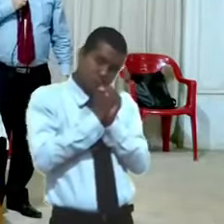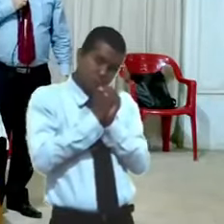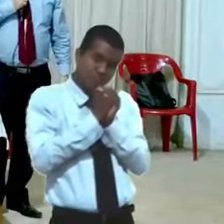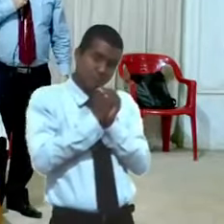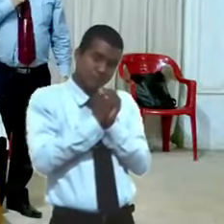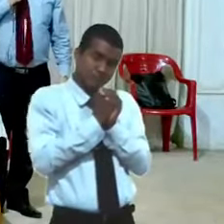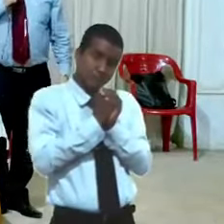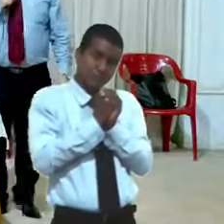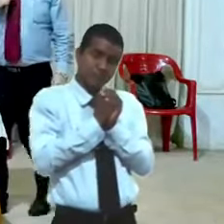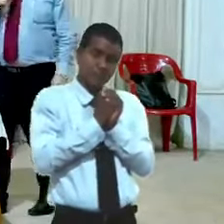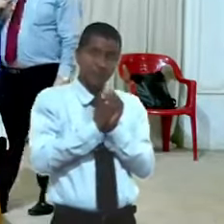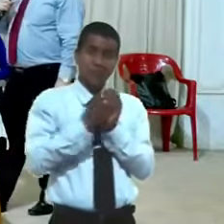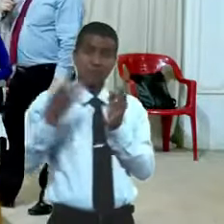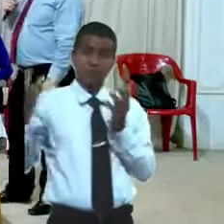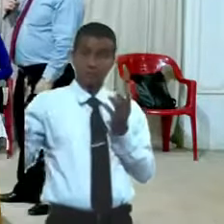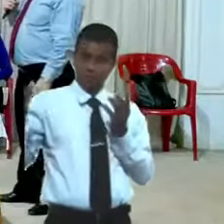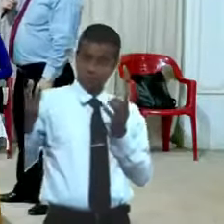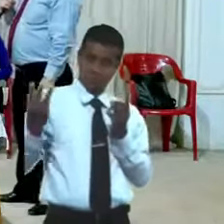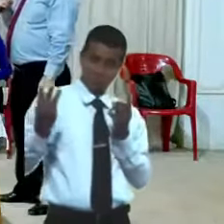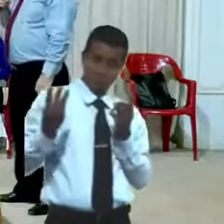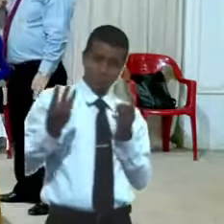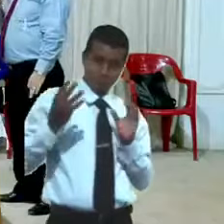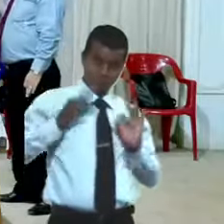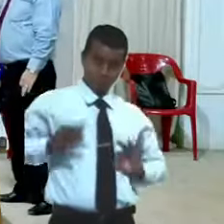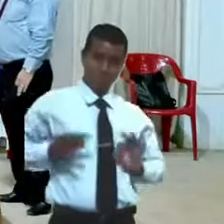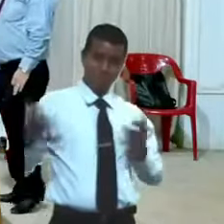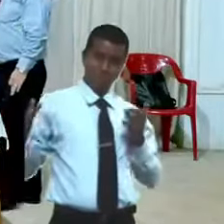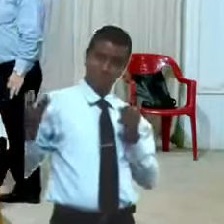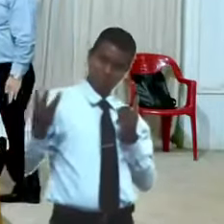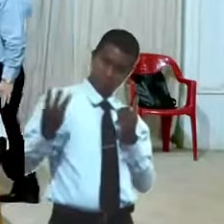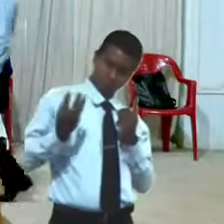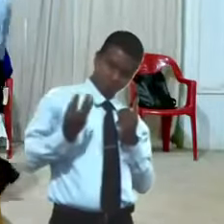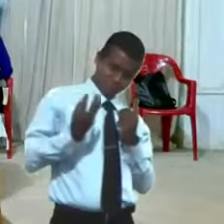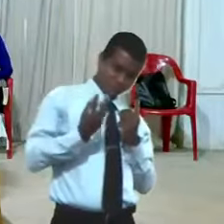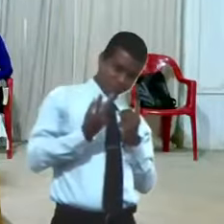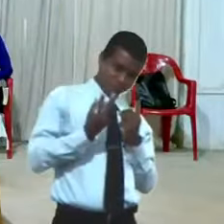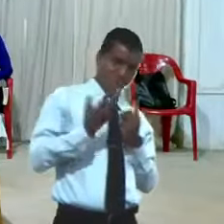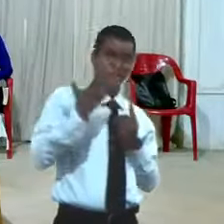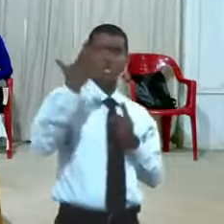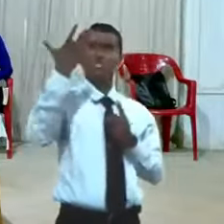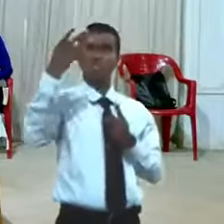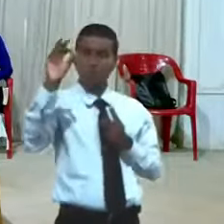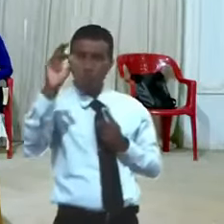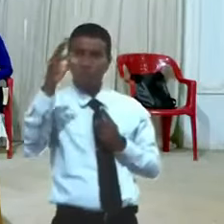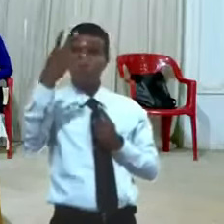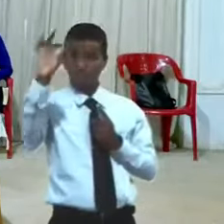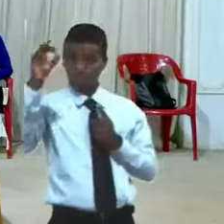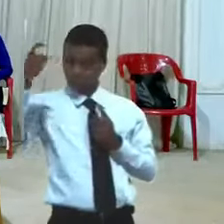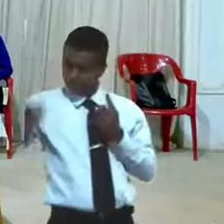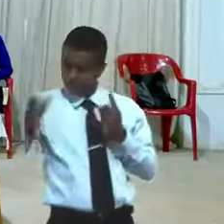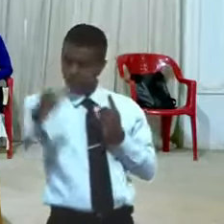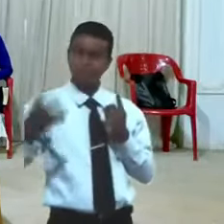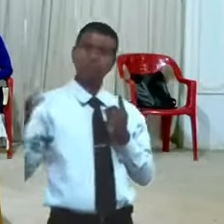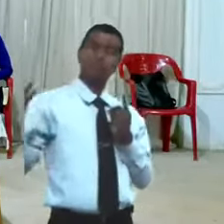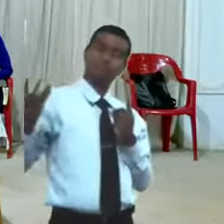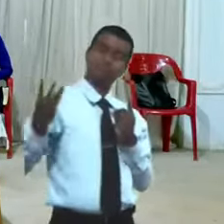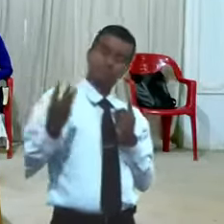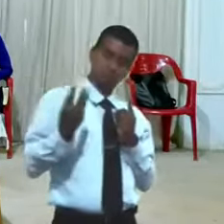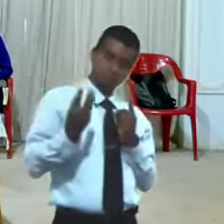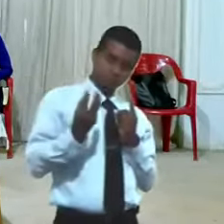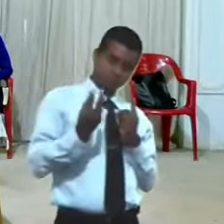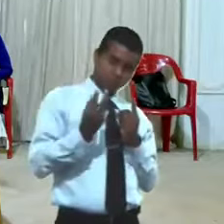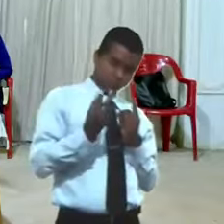y llegó el comandante el general de 50 con 50 soldados a llevar a un hombre